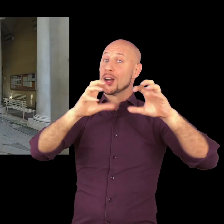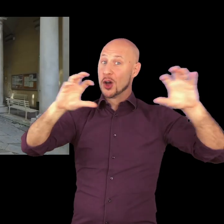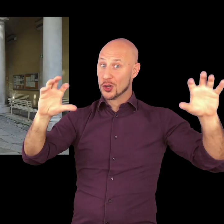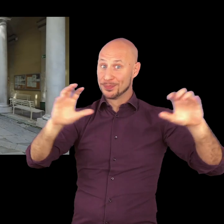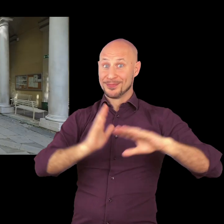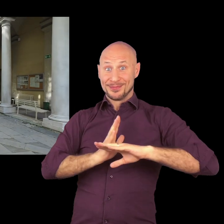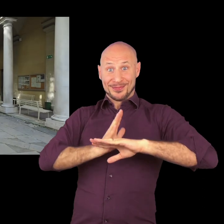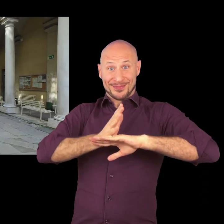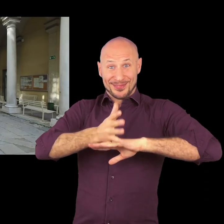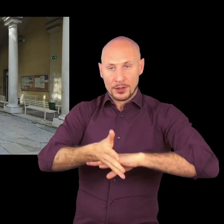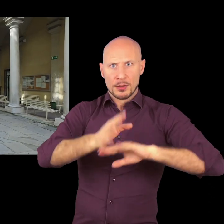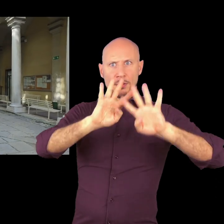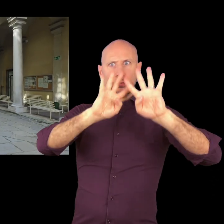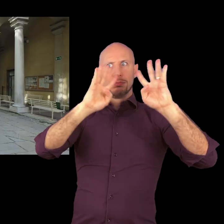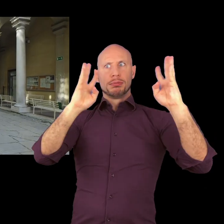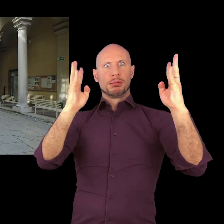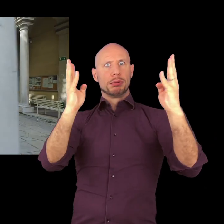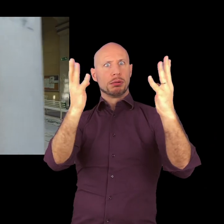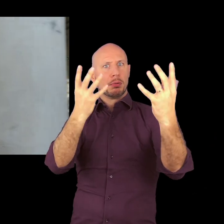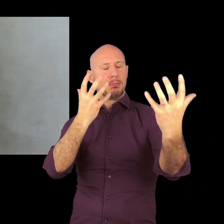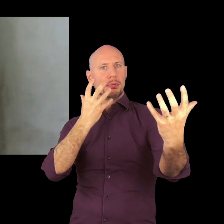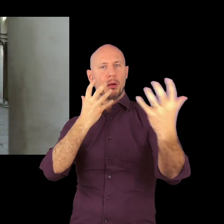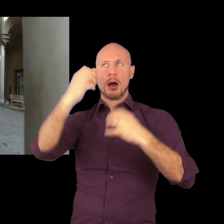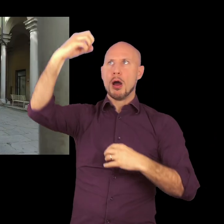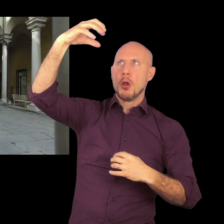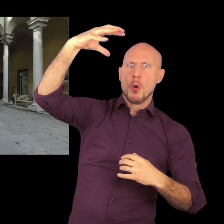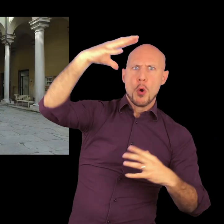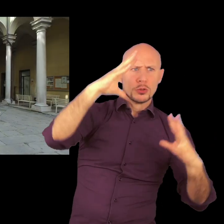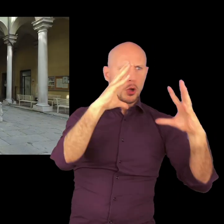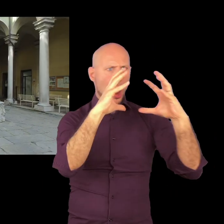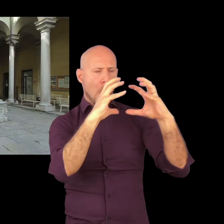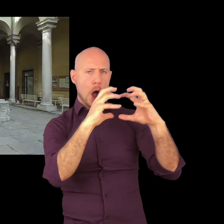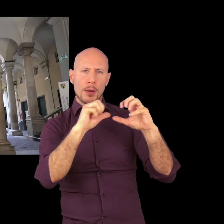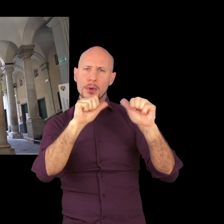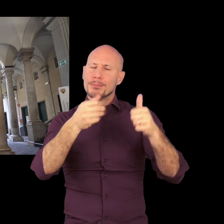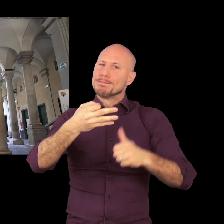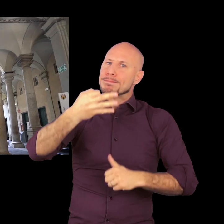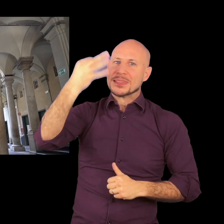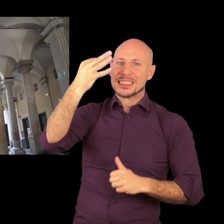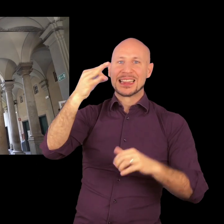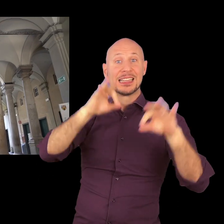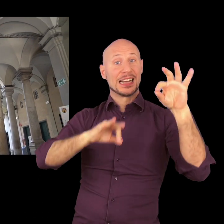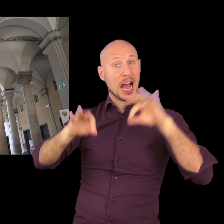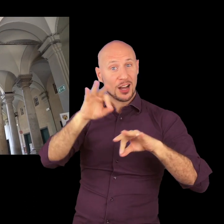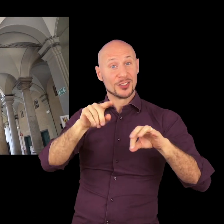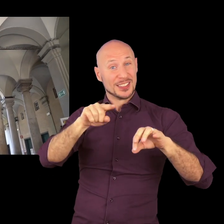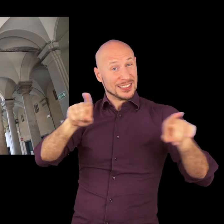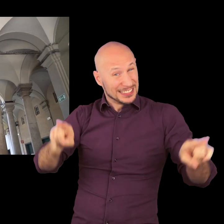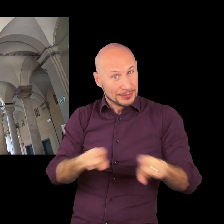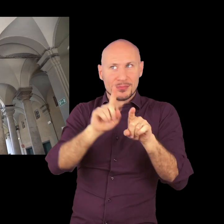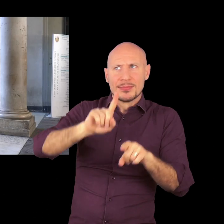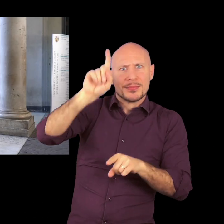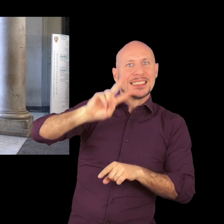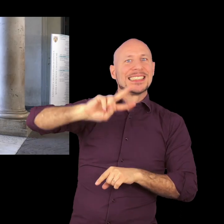barocco, come si può vedere proprio dall'atrio in cui esiste una vera e propria sequenza molto teatrale e scenografica tra